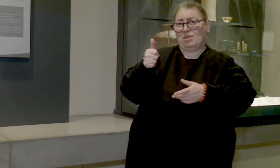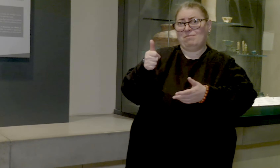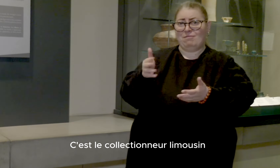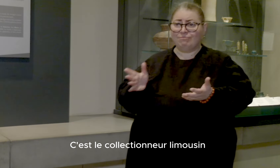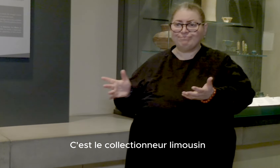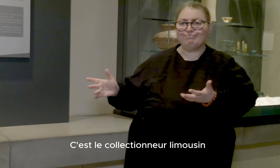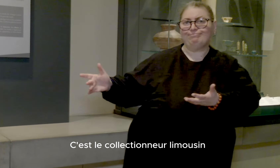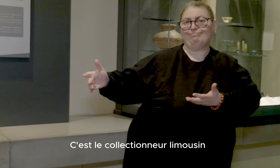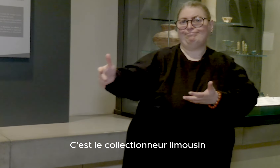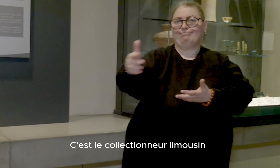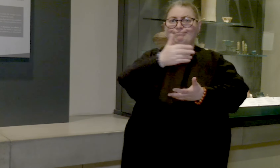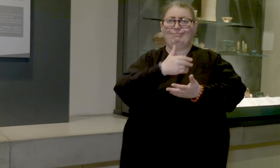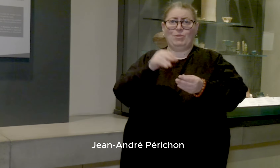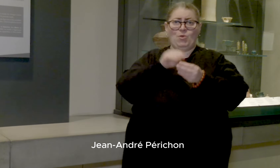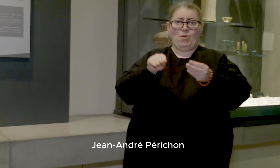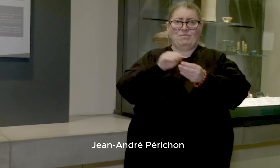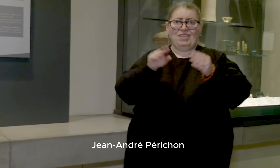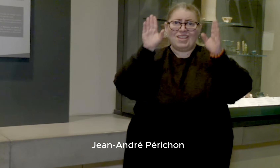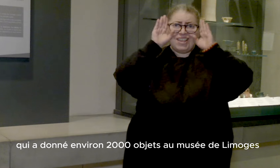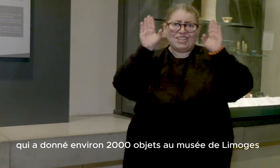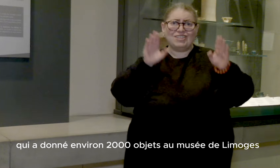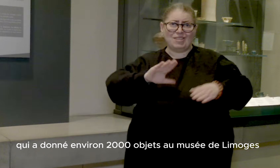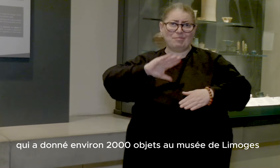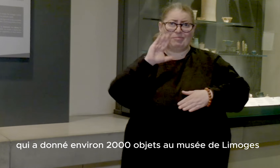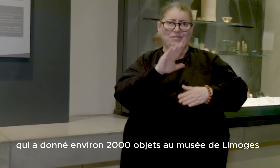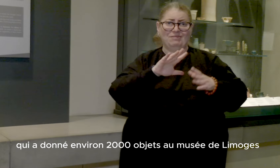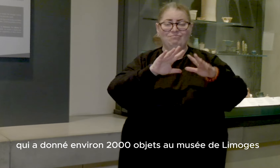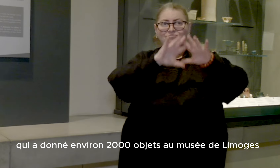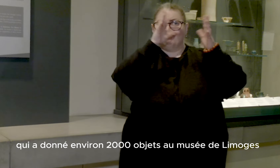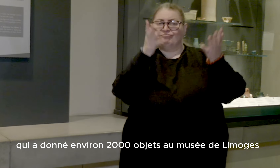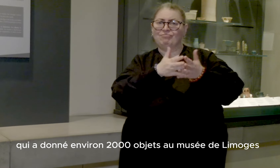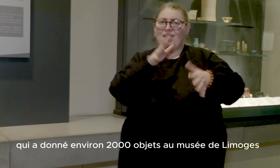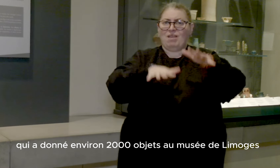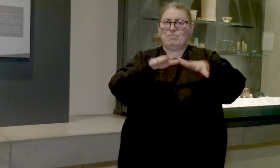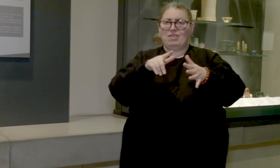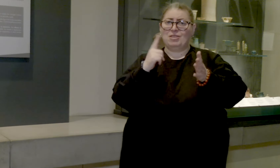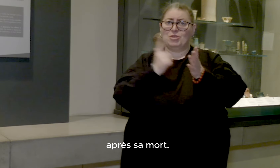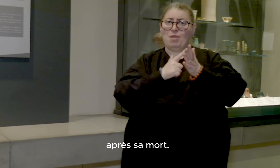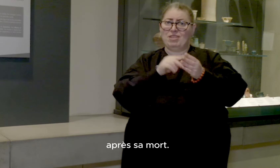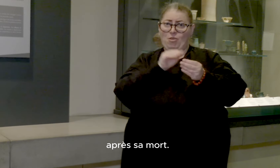C'est le collectionnaire limousin, Jean-Drey Périchon, qui a donné environ 2000 objets au Musée de Limoges après sa mort.